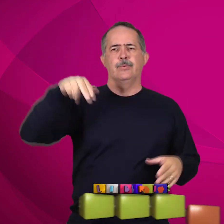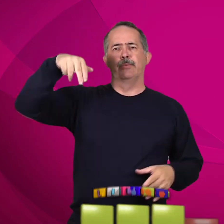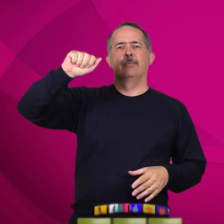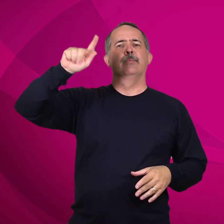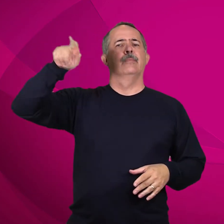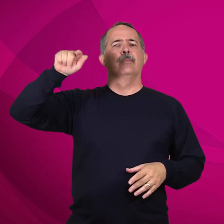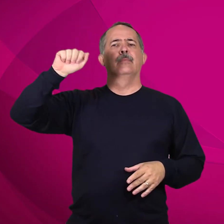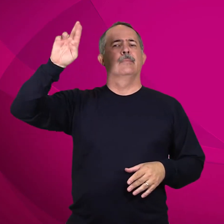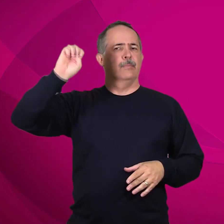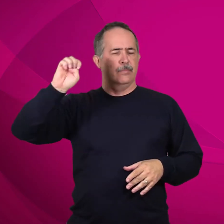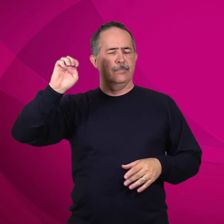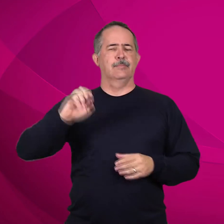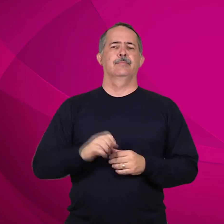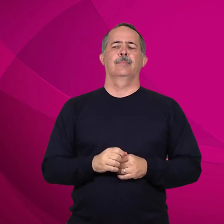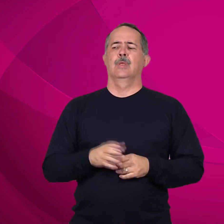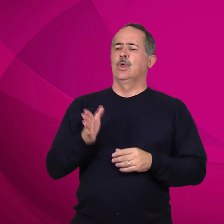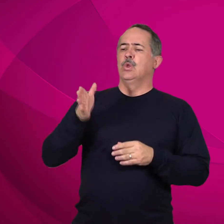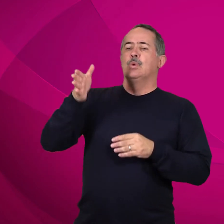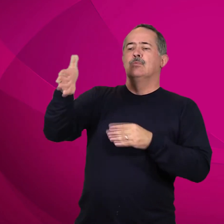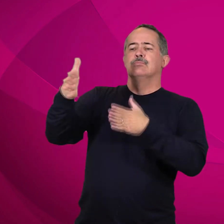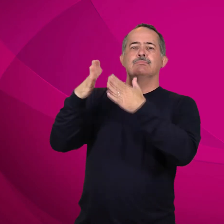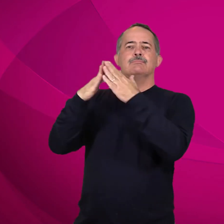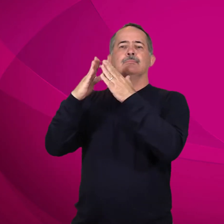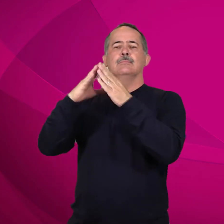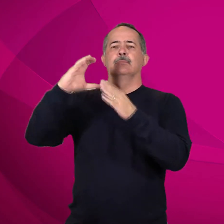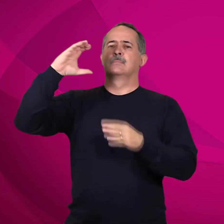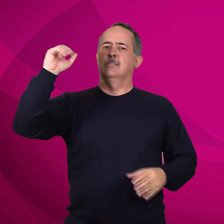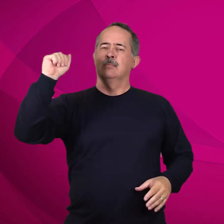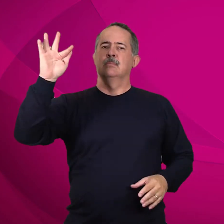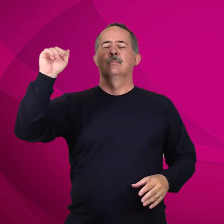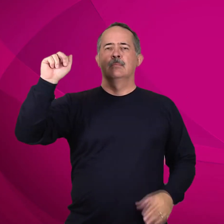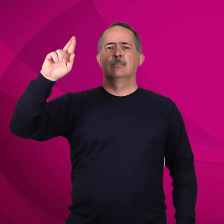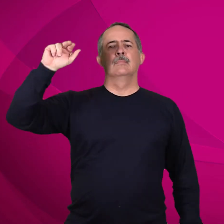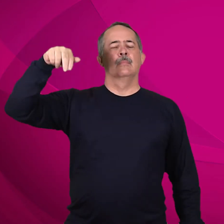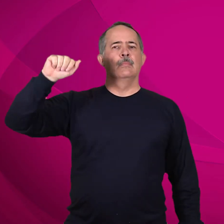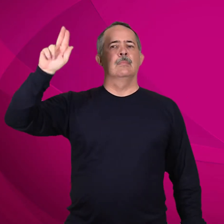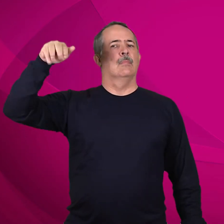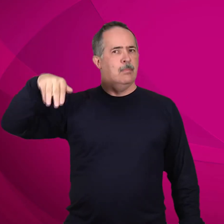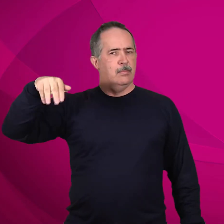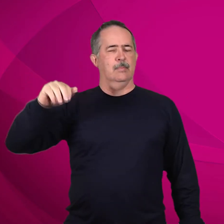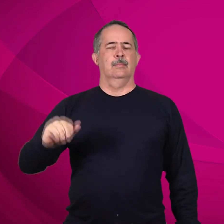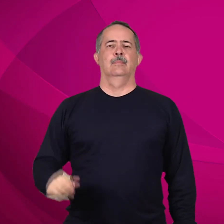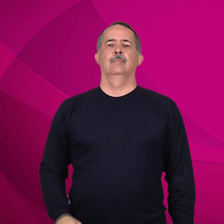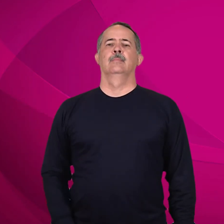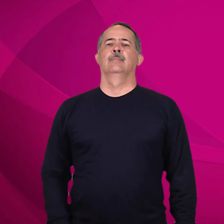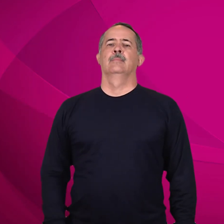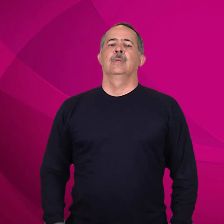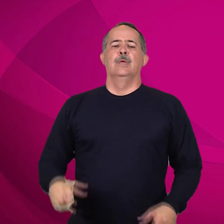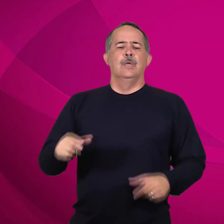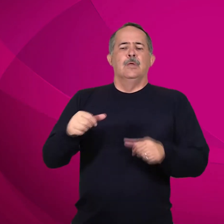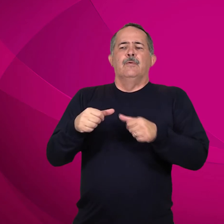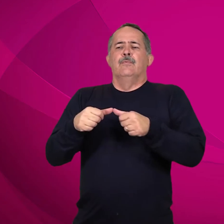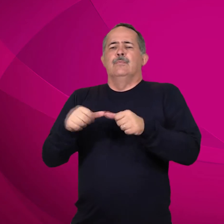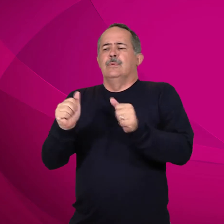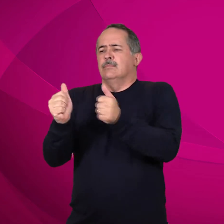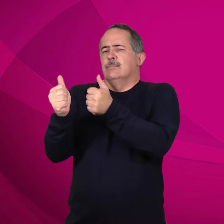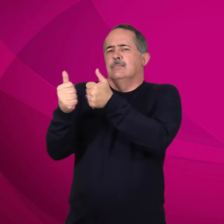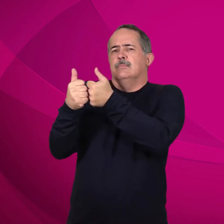voltou para a Galiléia, deixou Nazaré e foi morar em Cafarnaum, que fica às